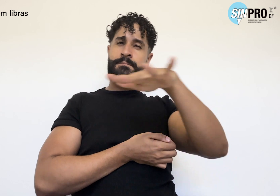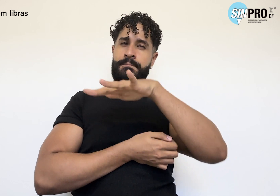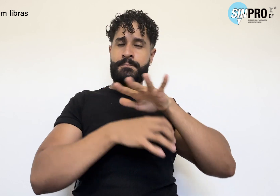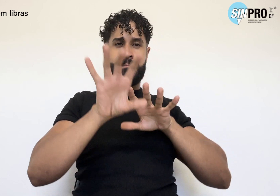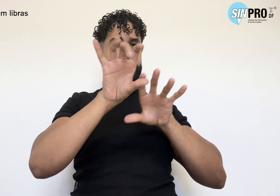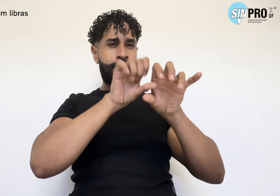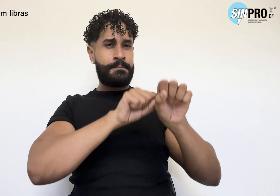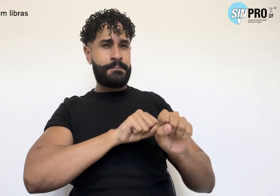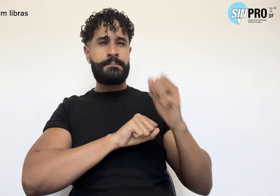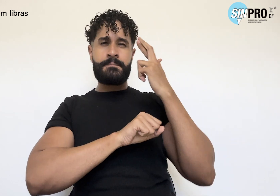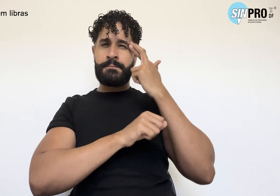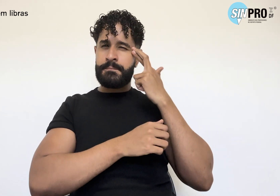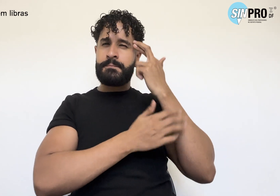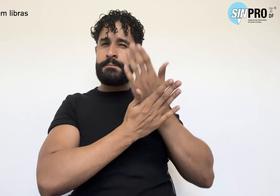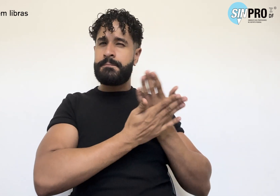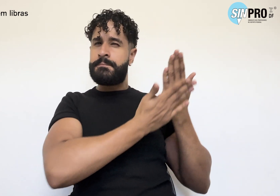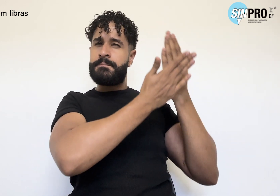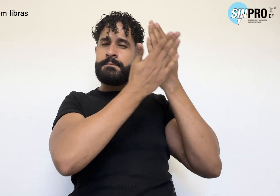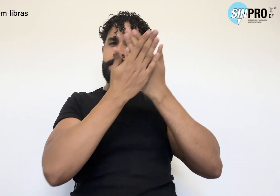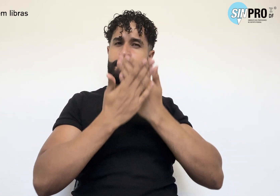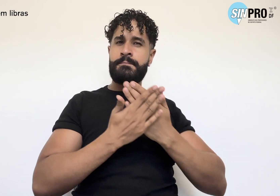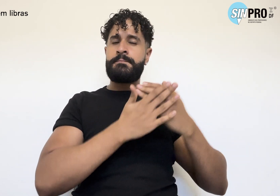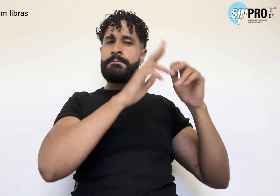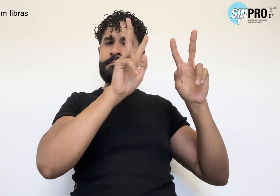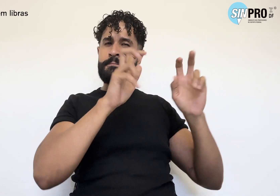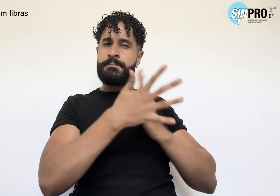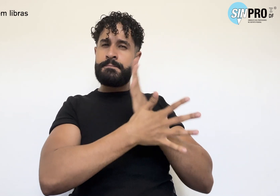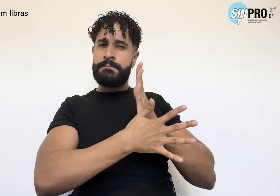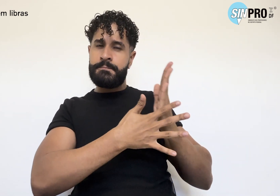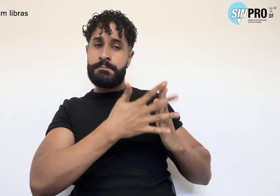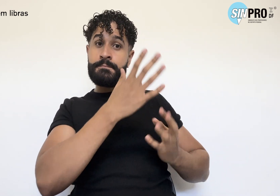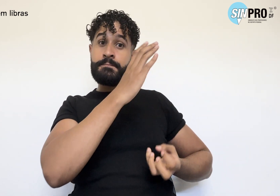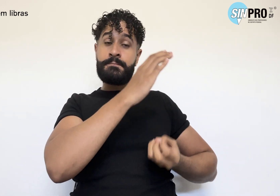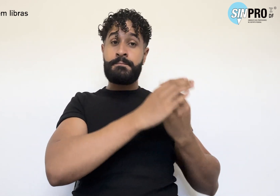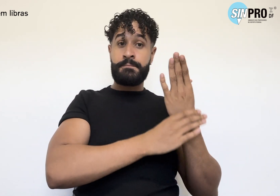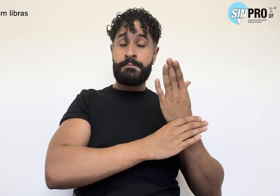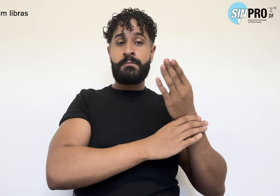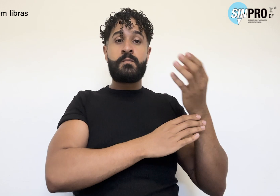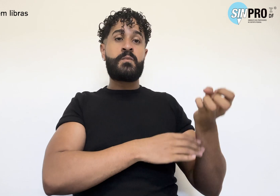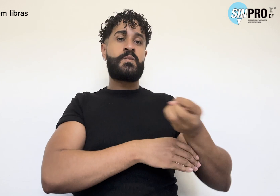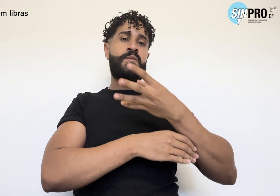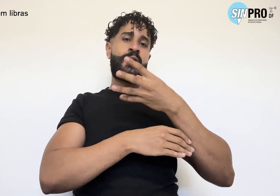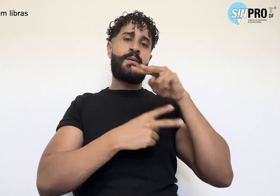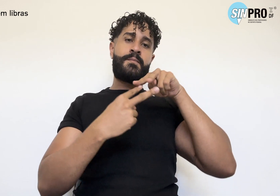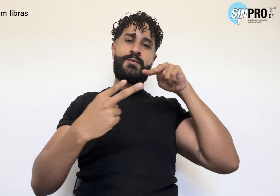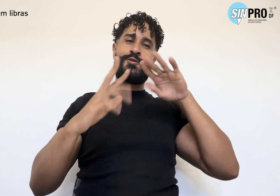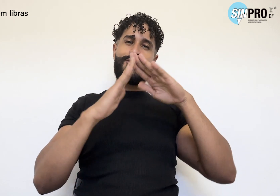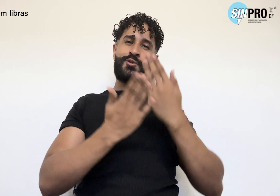e reflexão para apontar caminhos na construção de uma outra escola possível, com